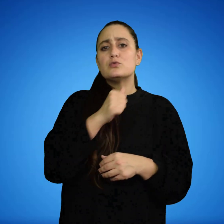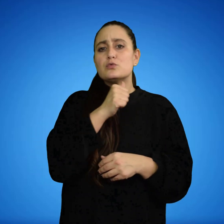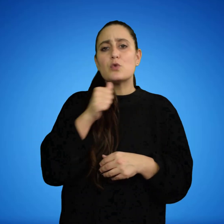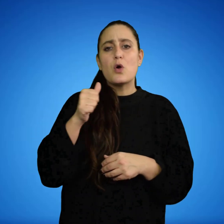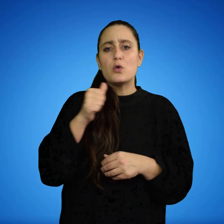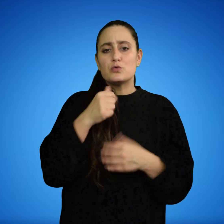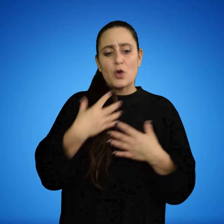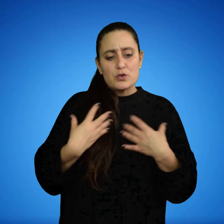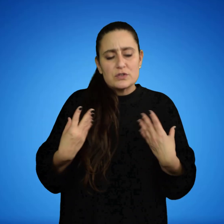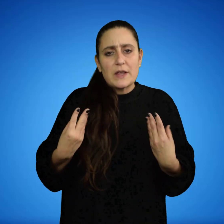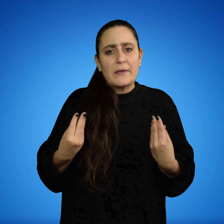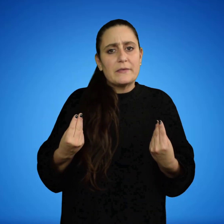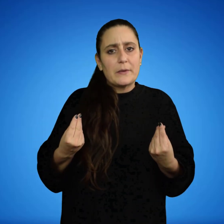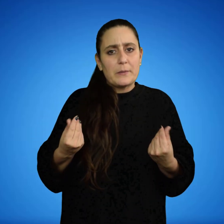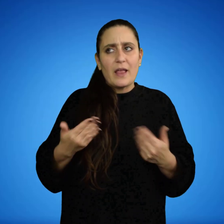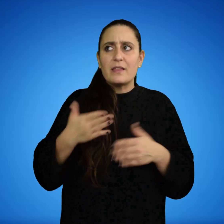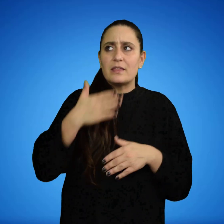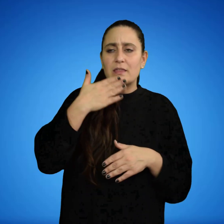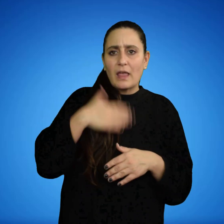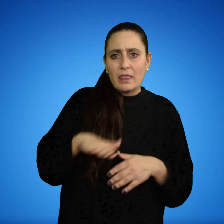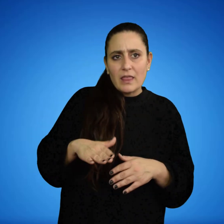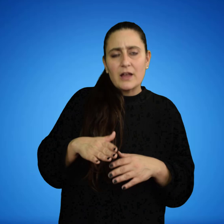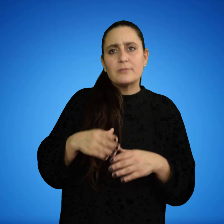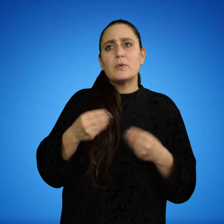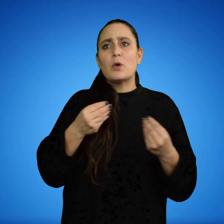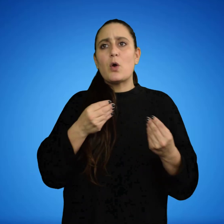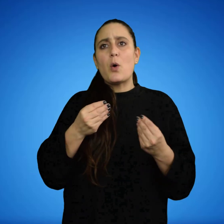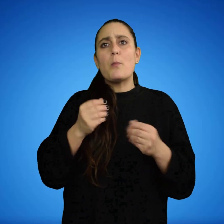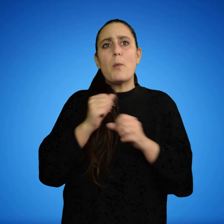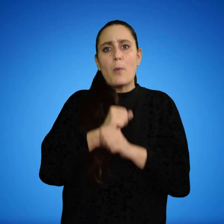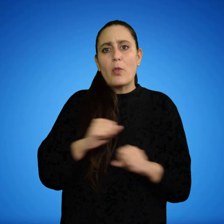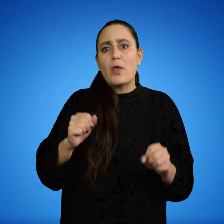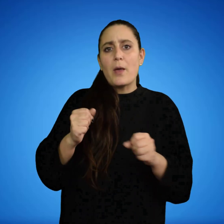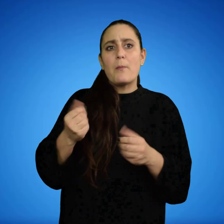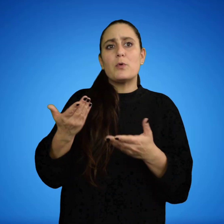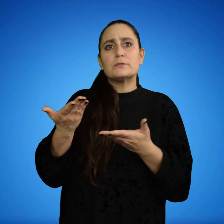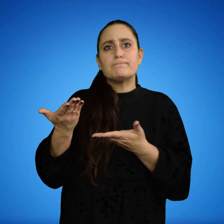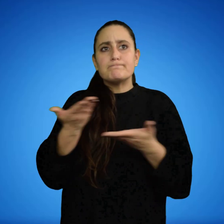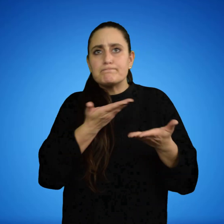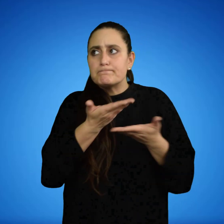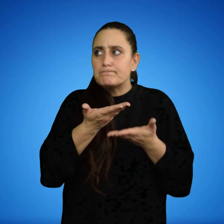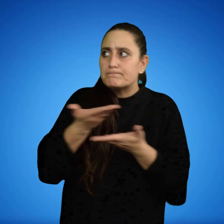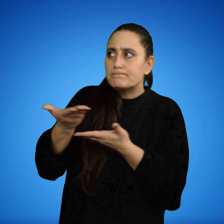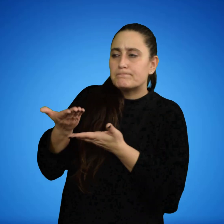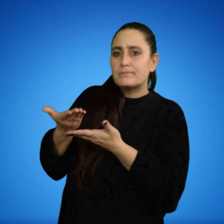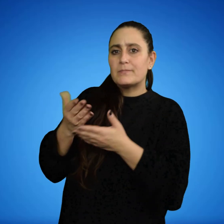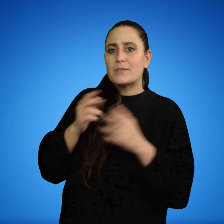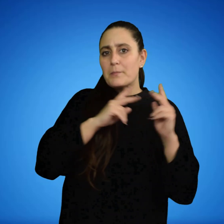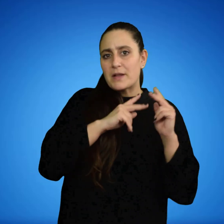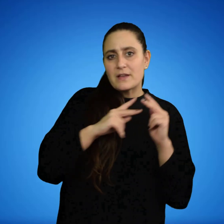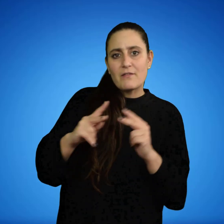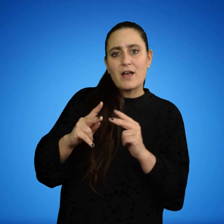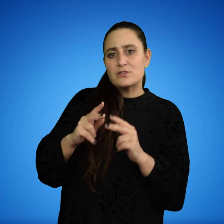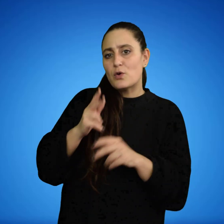sensibilización por entendernos como parte de la solución y preservación de lo que nos definió como especie humana.